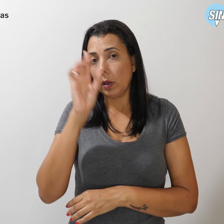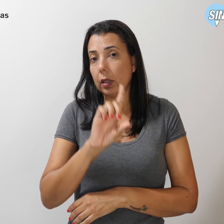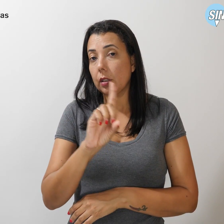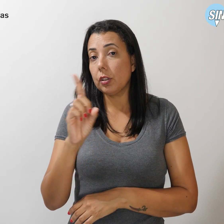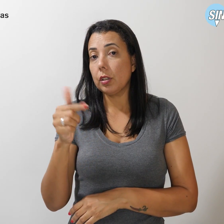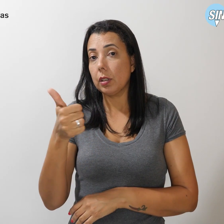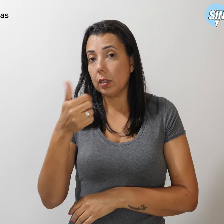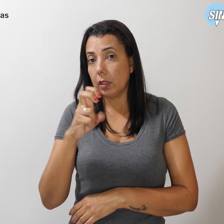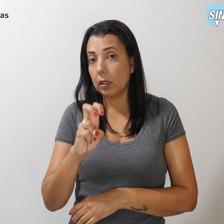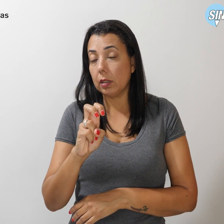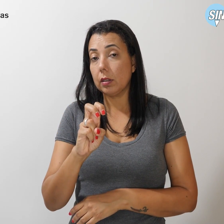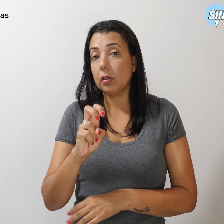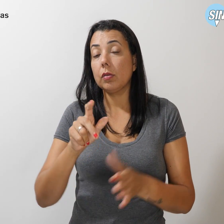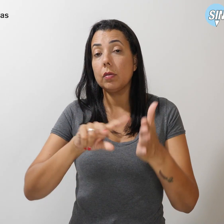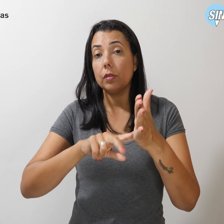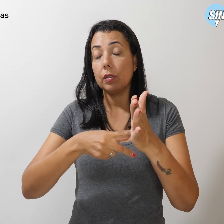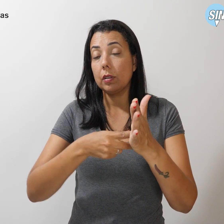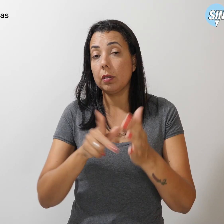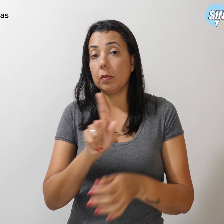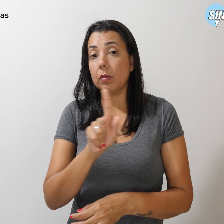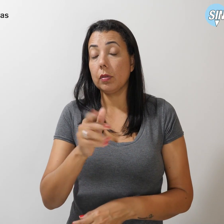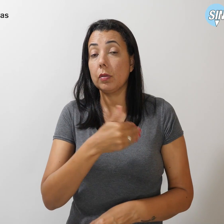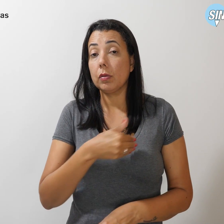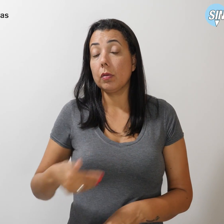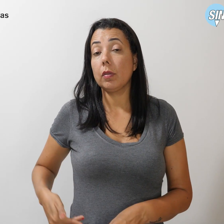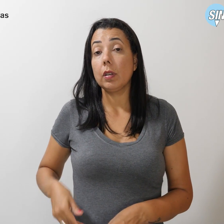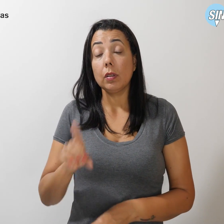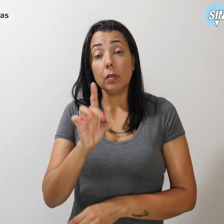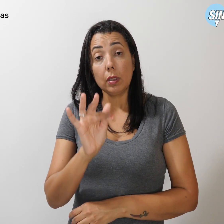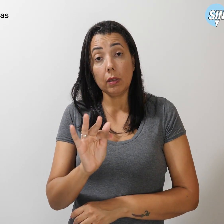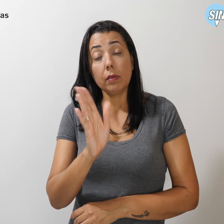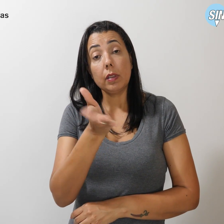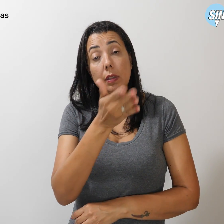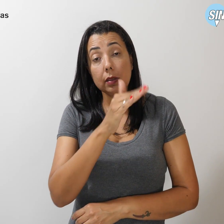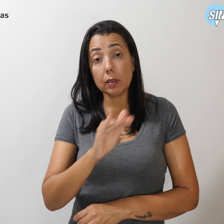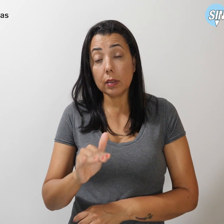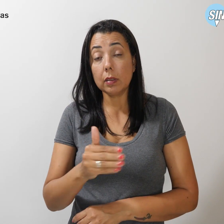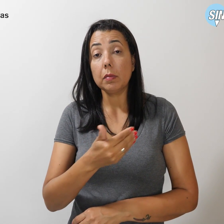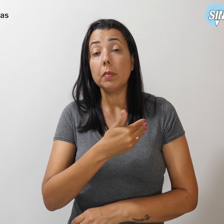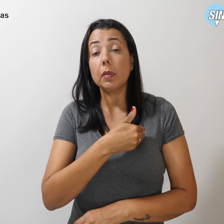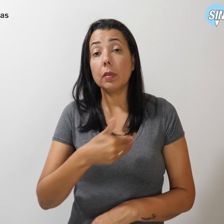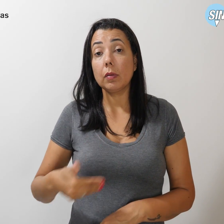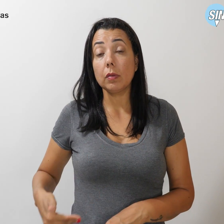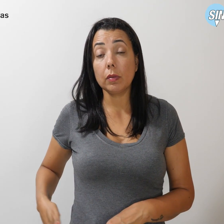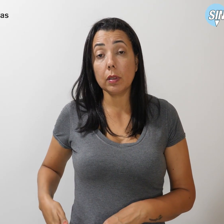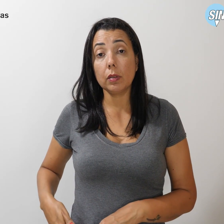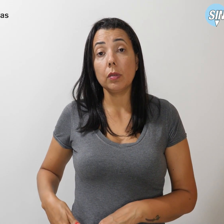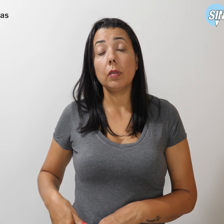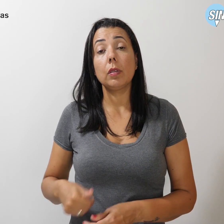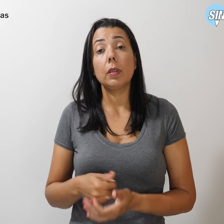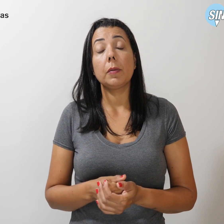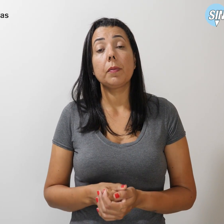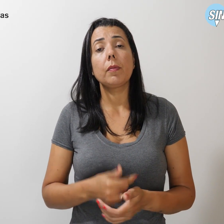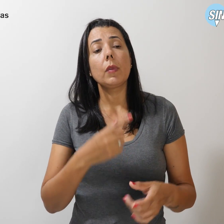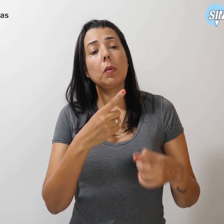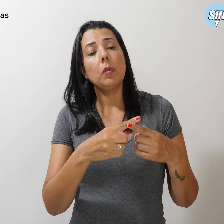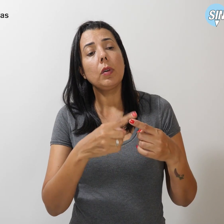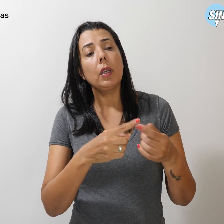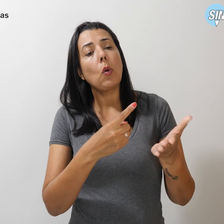entre Simpro e GDF, foi cancelada pela governadora em exercício, por motivos de agenda.